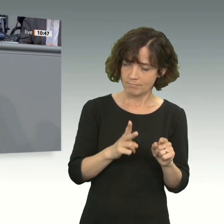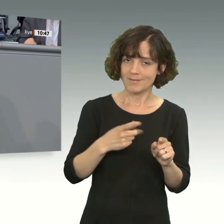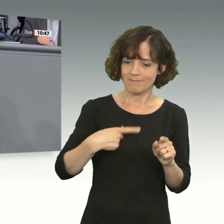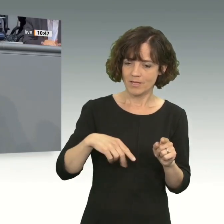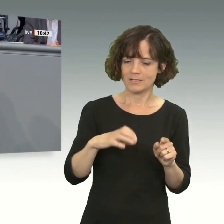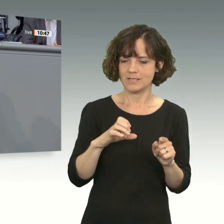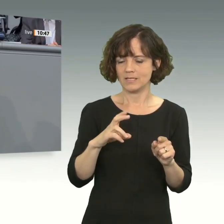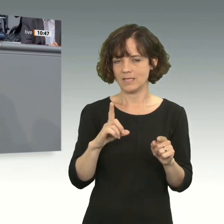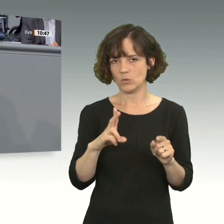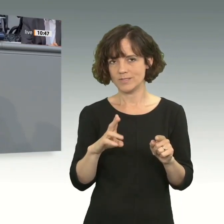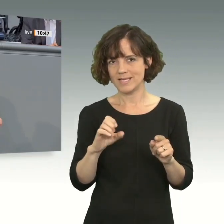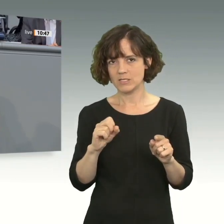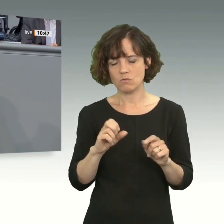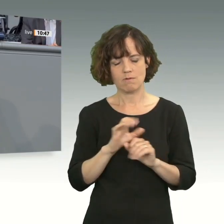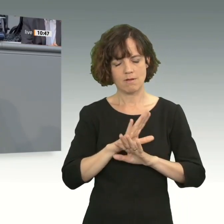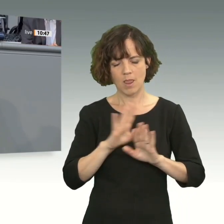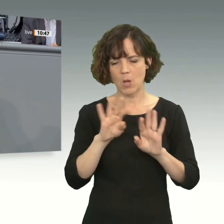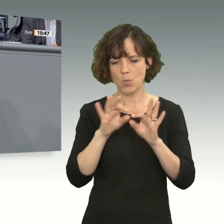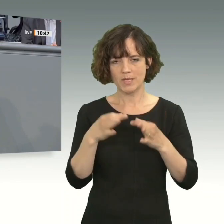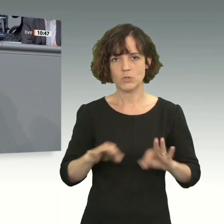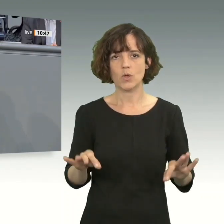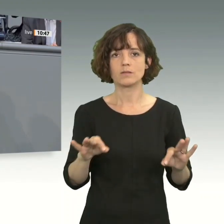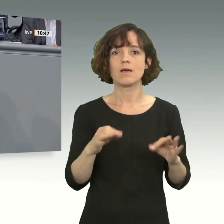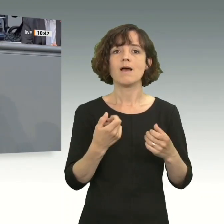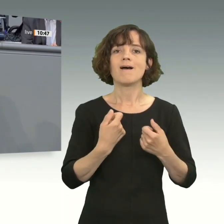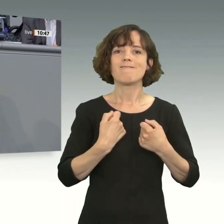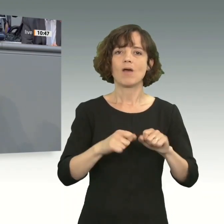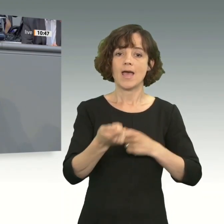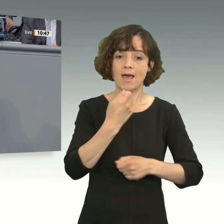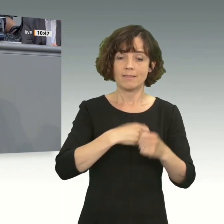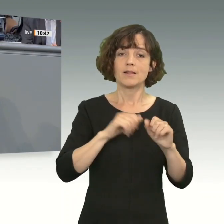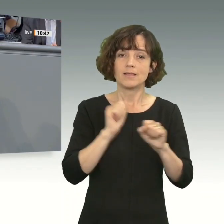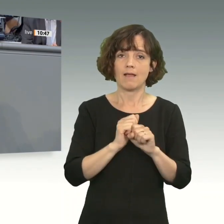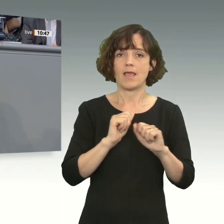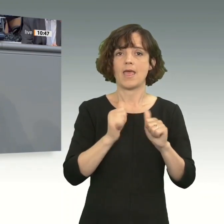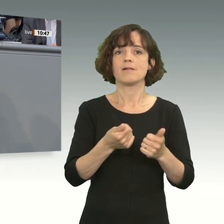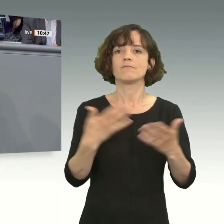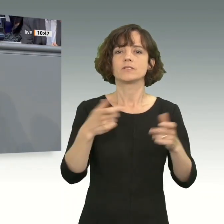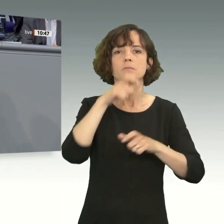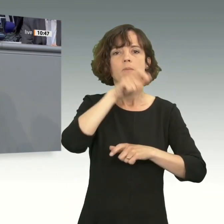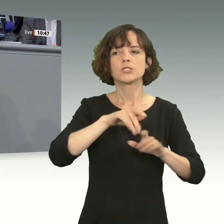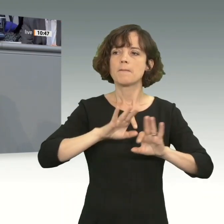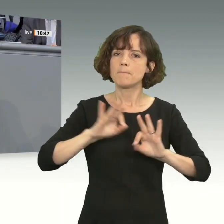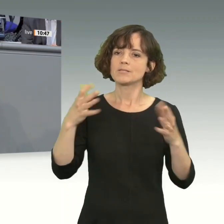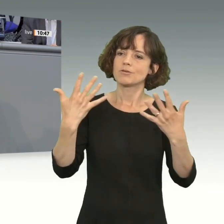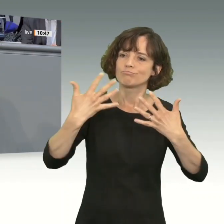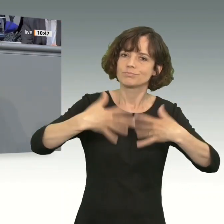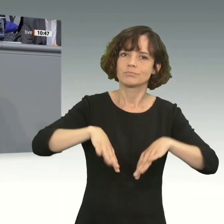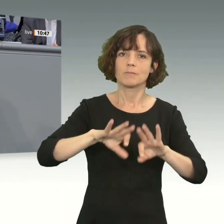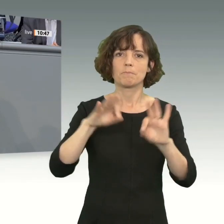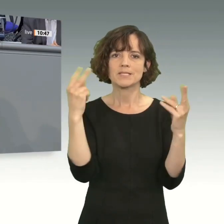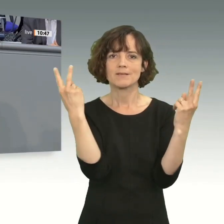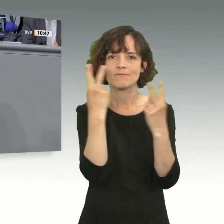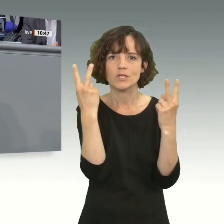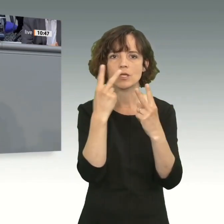Unionsfraktion nach wie vor überzeugt, kann dazu beitragen, dass Menschen sich besser verstehen und eben keine